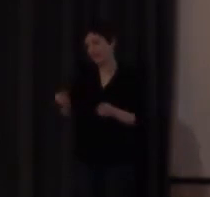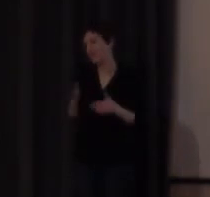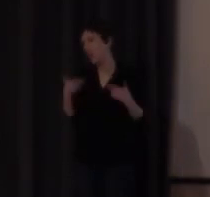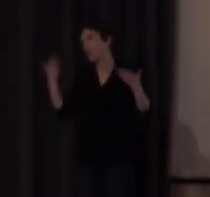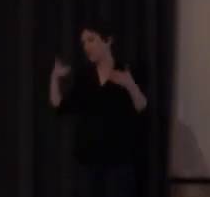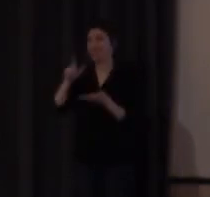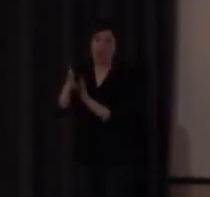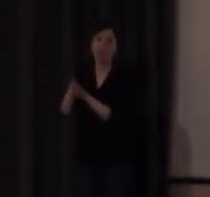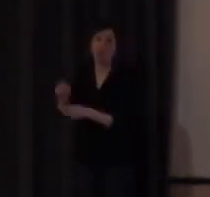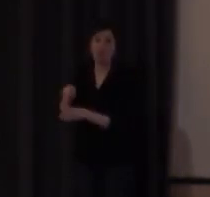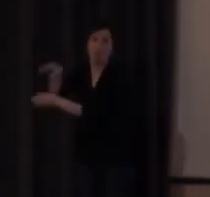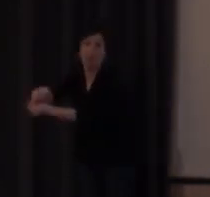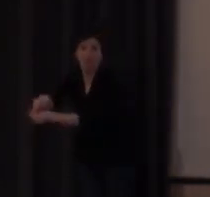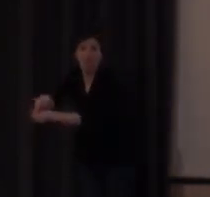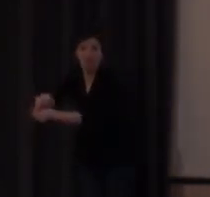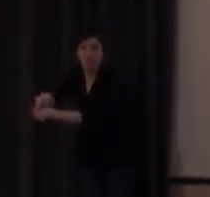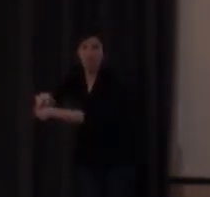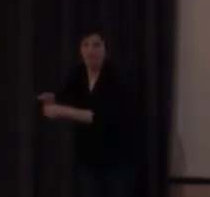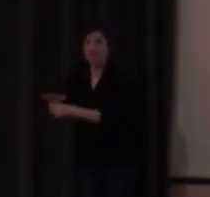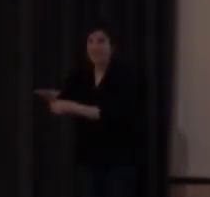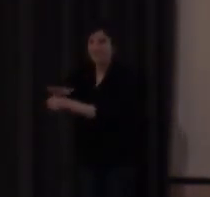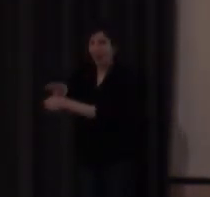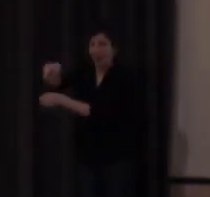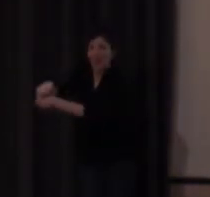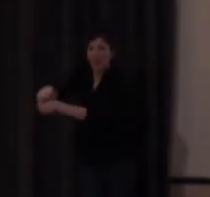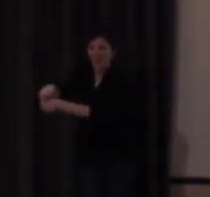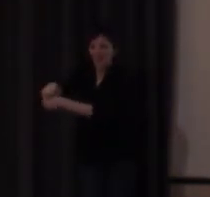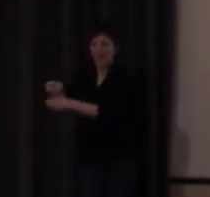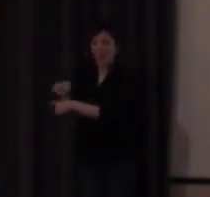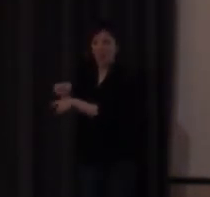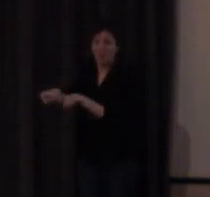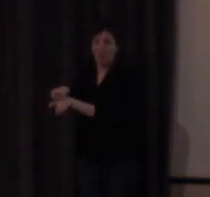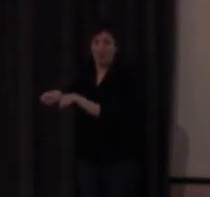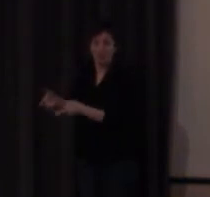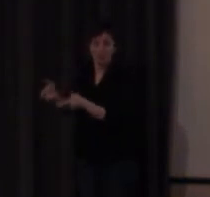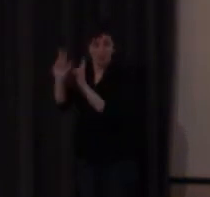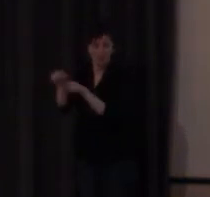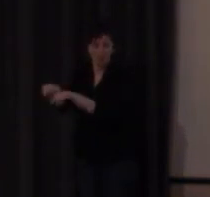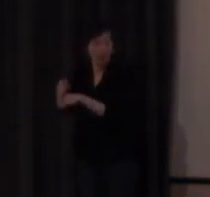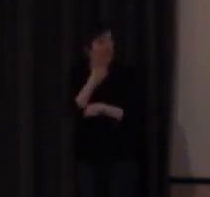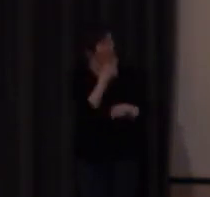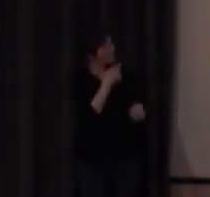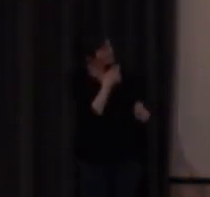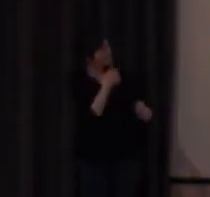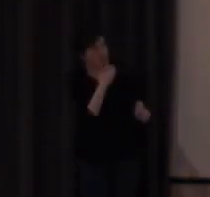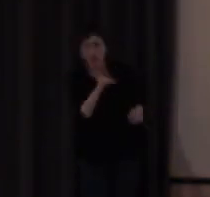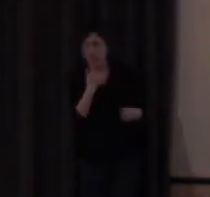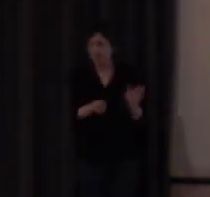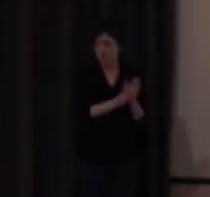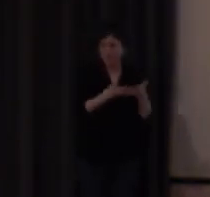de signos tenía un espacio ahí muy pequeñito donde decía no sé si lo recojo por aquí